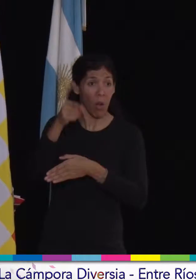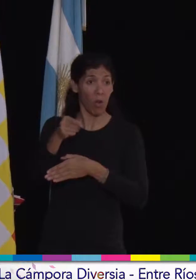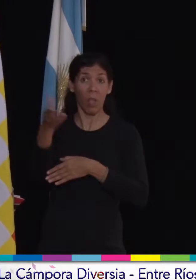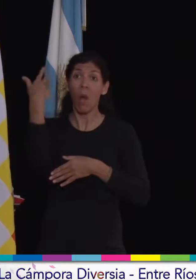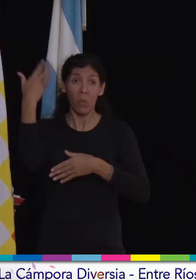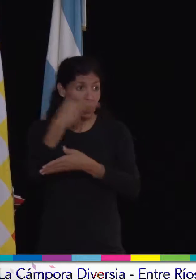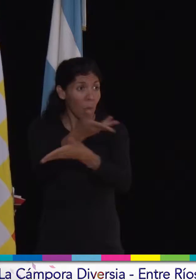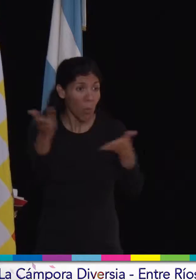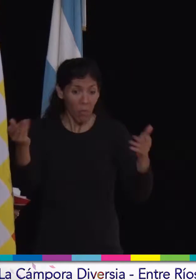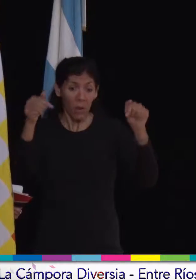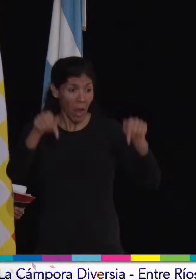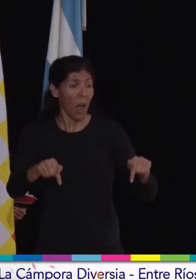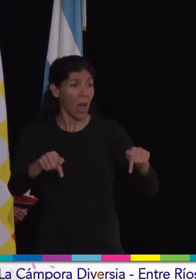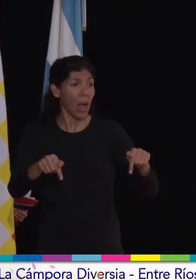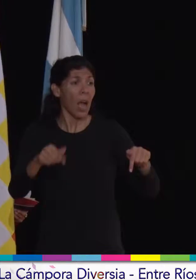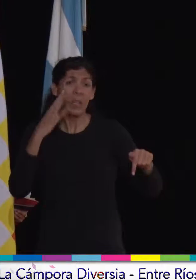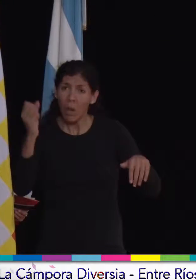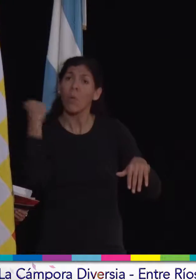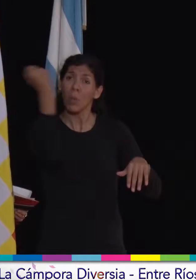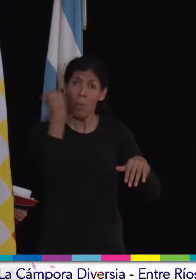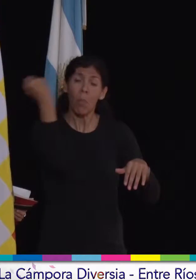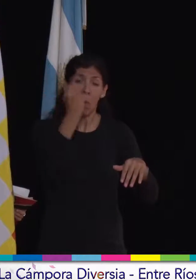son los mecanismos propicios para poder hacerlo.